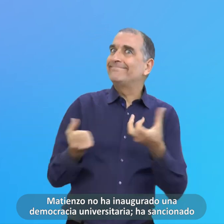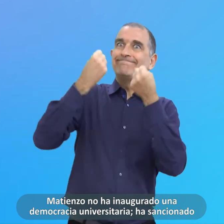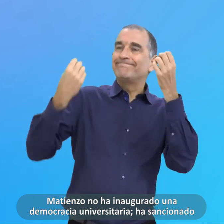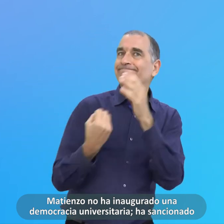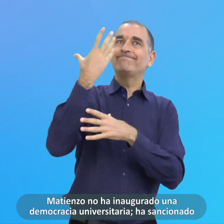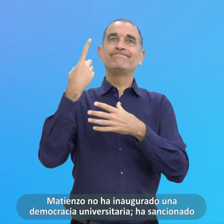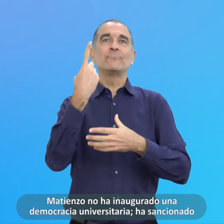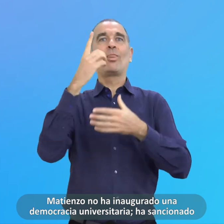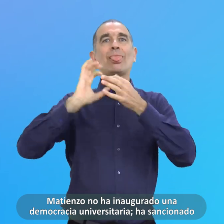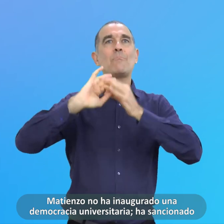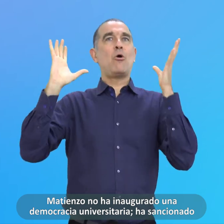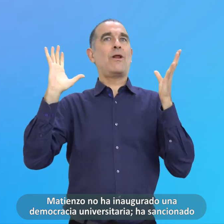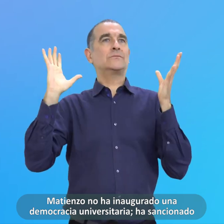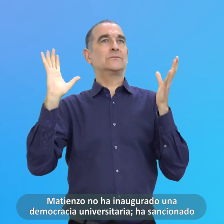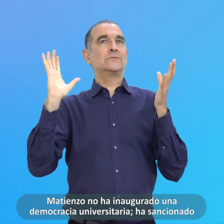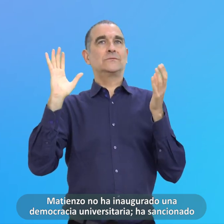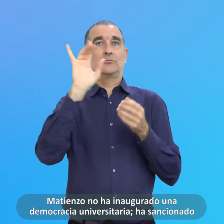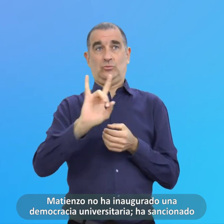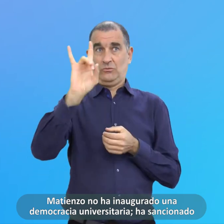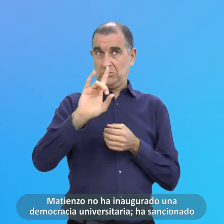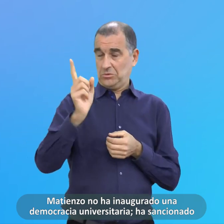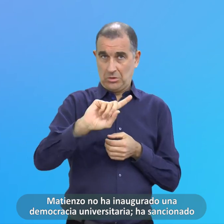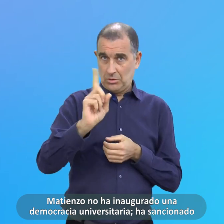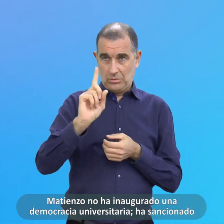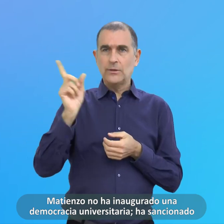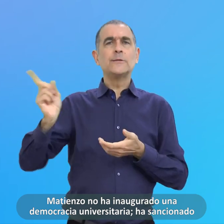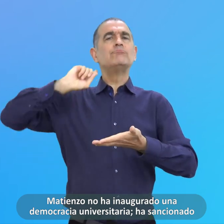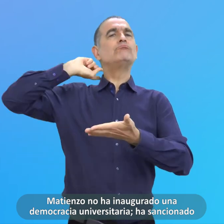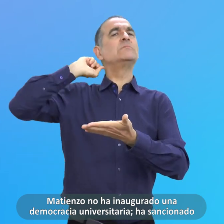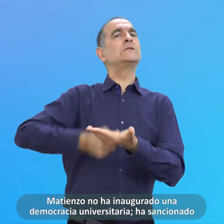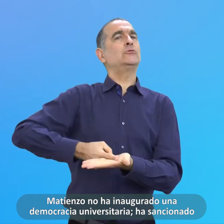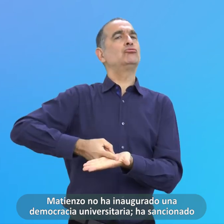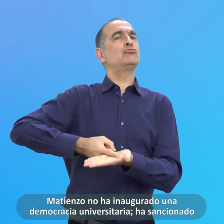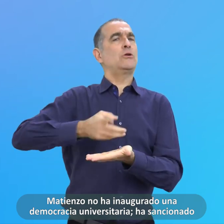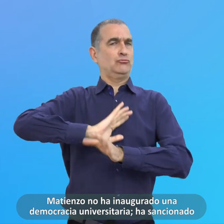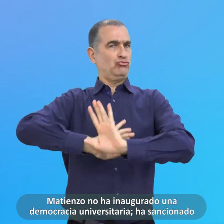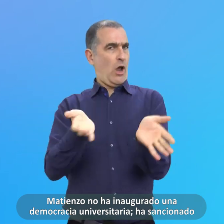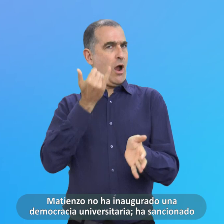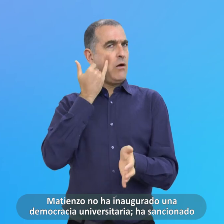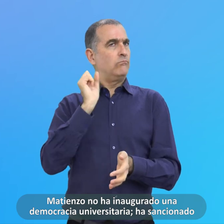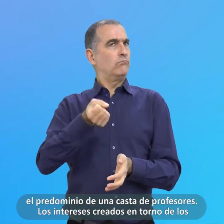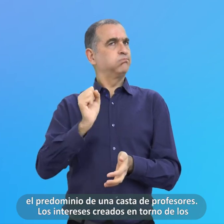Universitaria Ha sancionado El Predominio